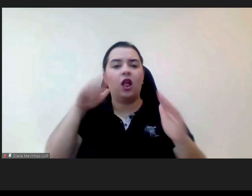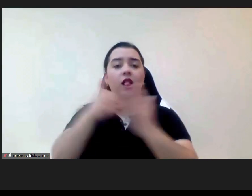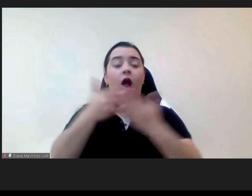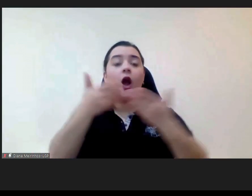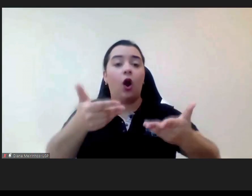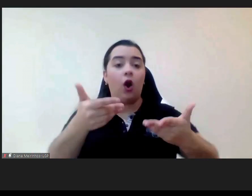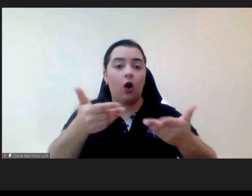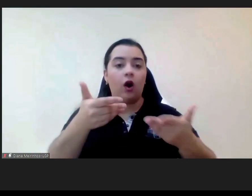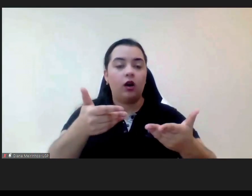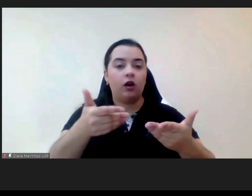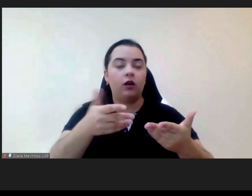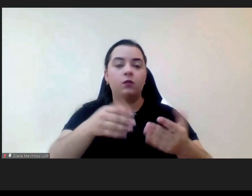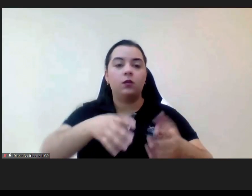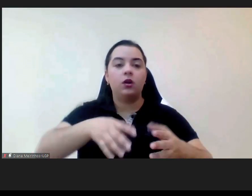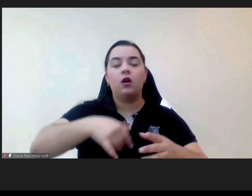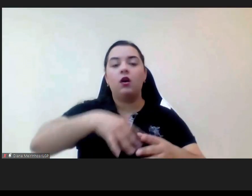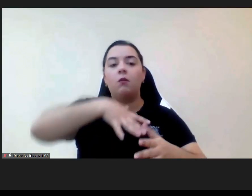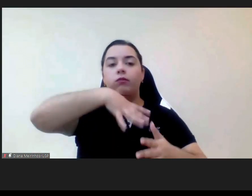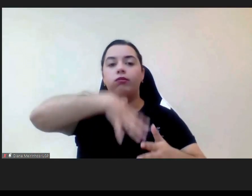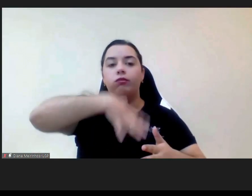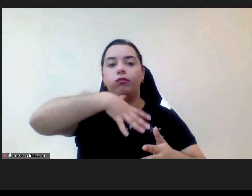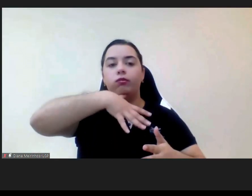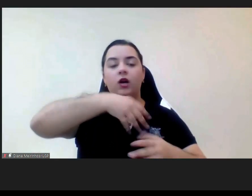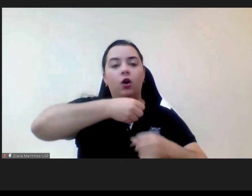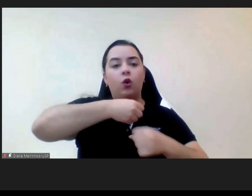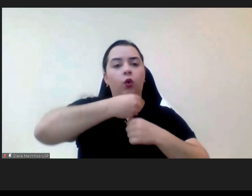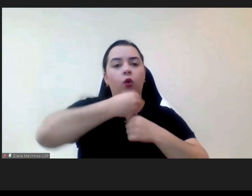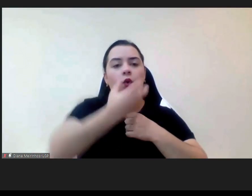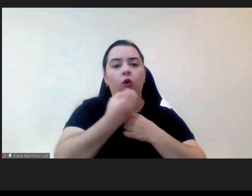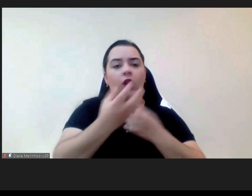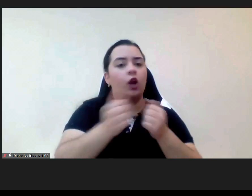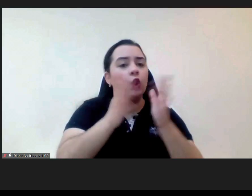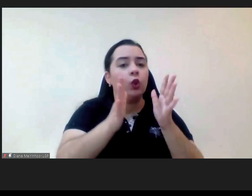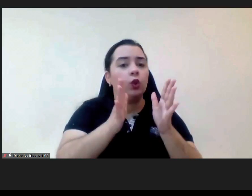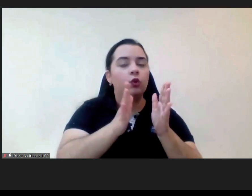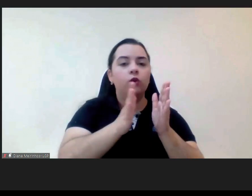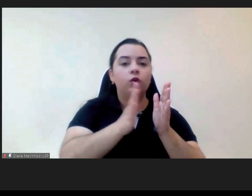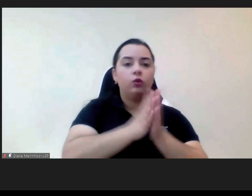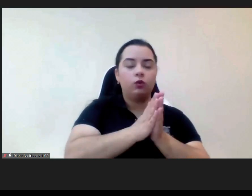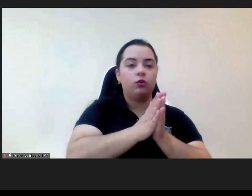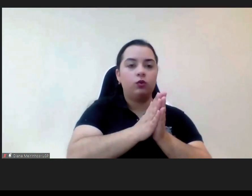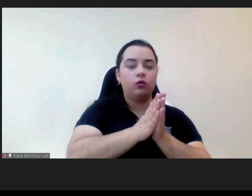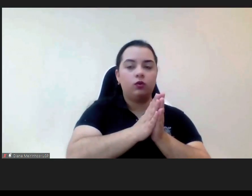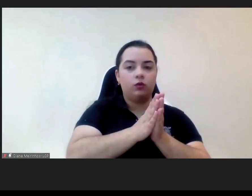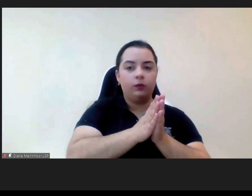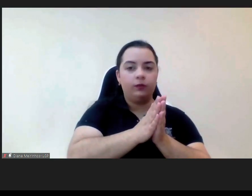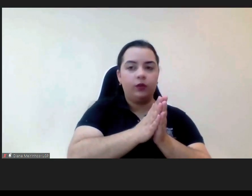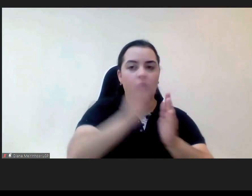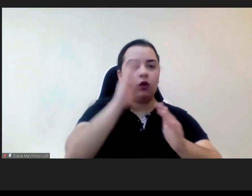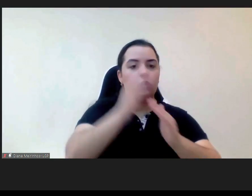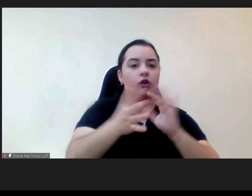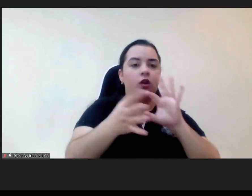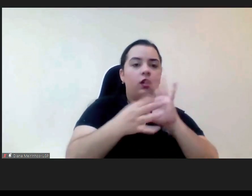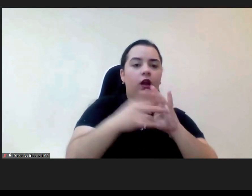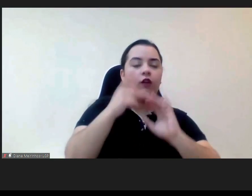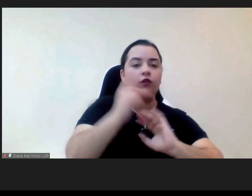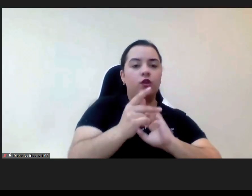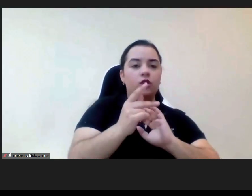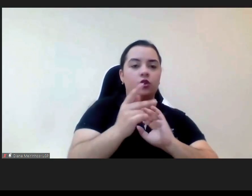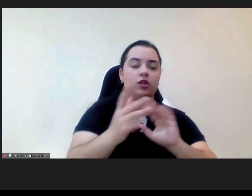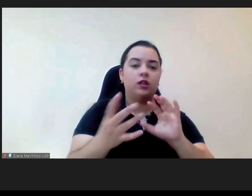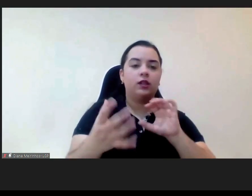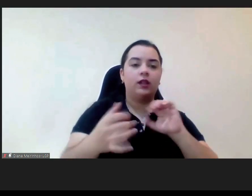qualificações a nível académico não são não foram aquelas pessoas que não foram